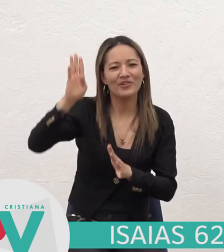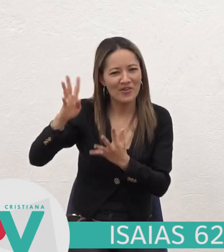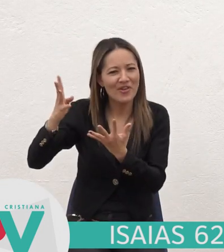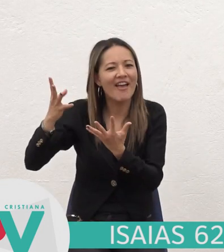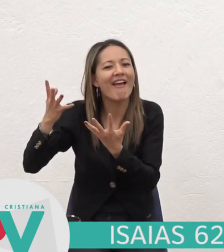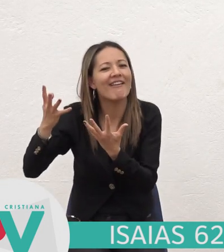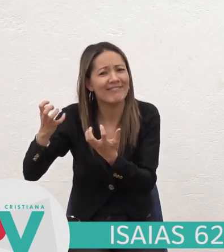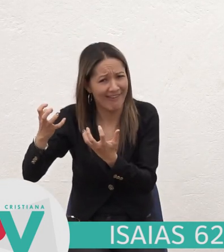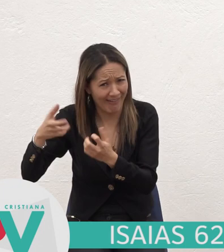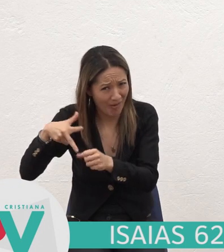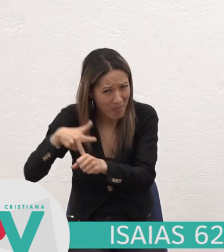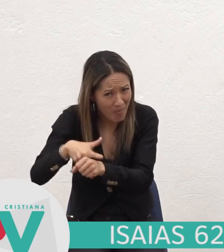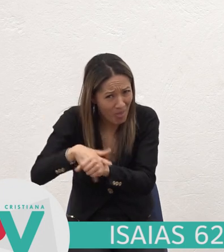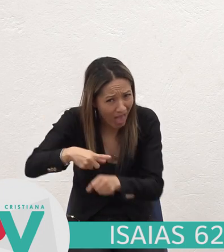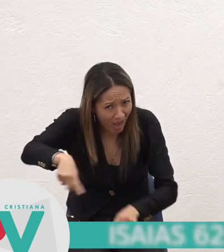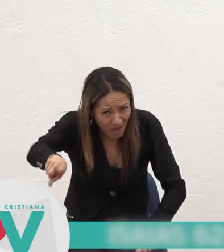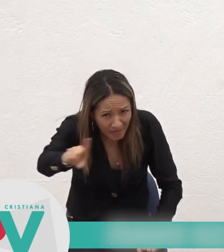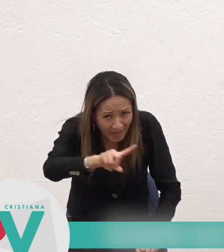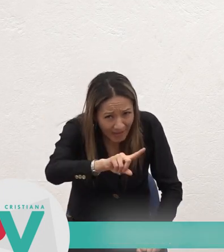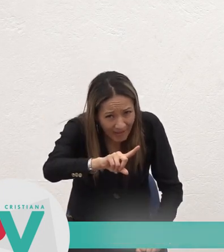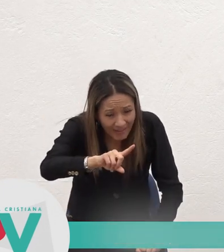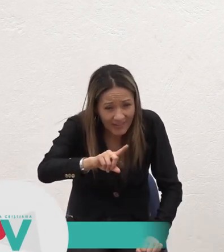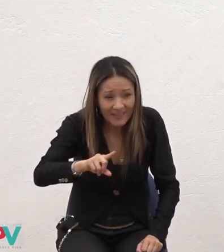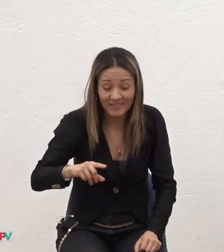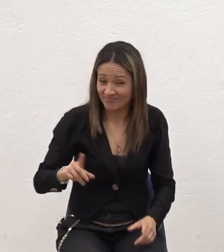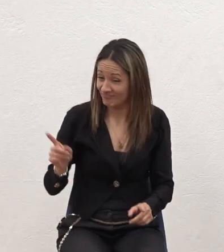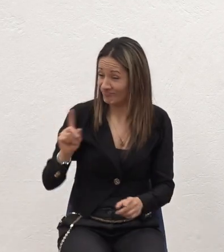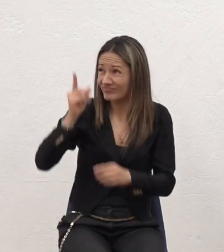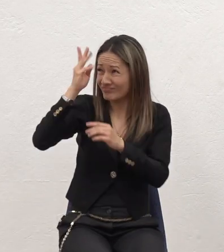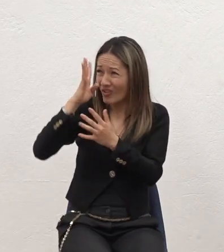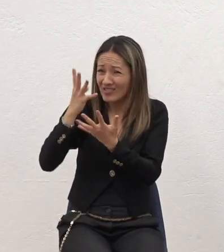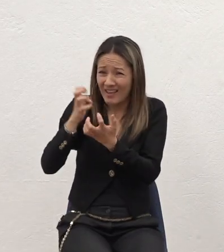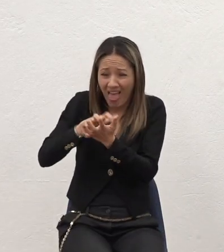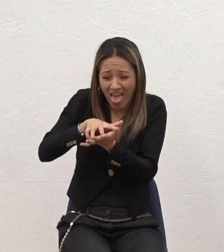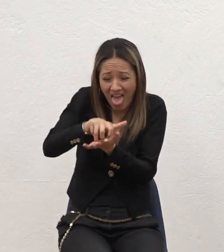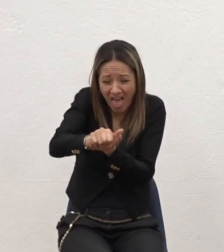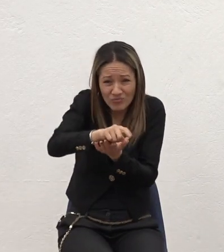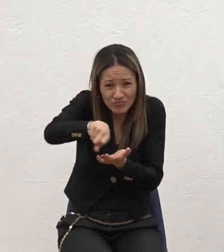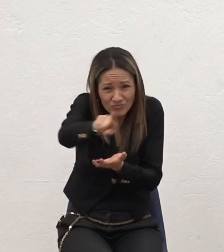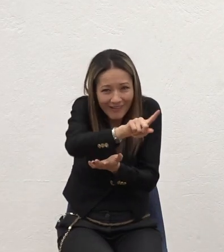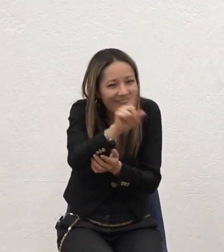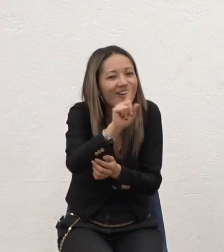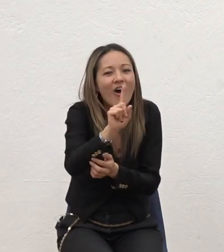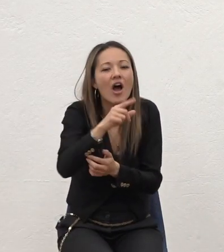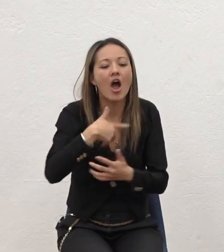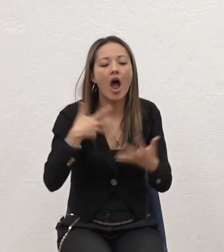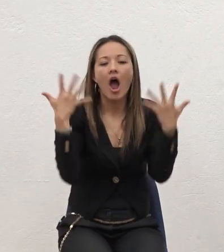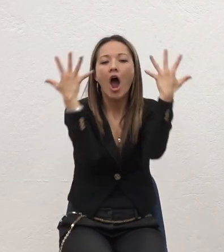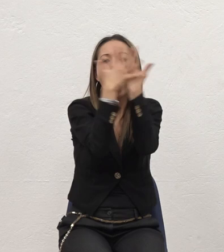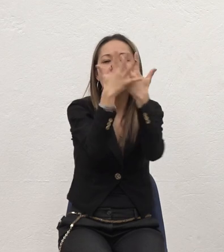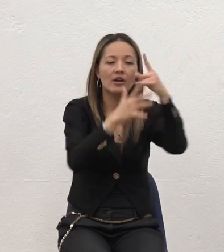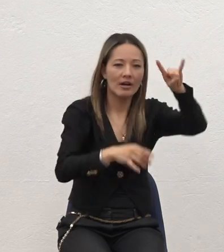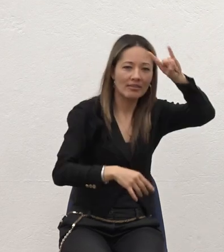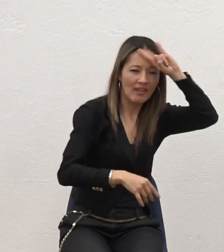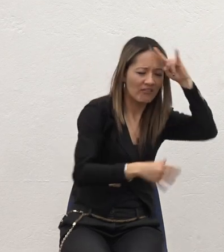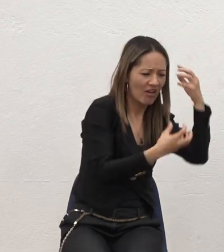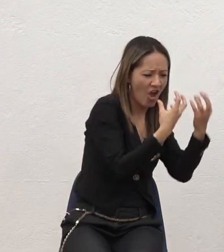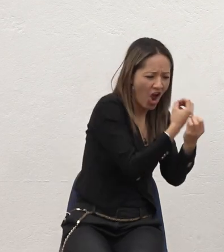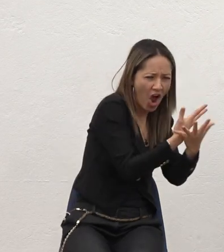Sobarle la vida Dios me la quería No Era el enemigo Que a me tenía Confundido con otras cosas En que yo